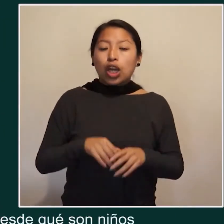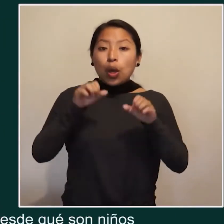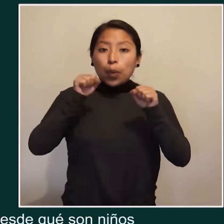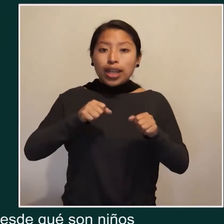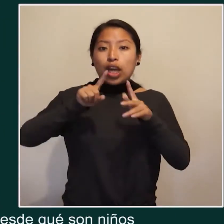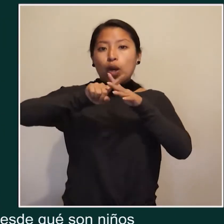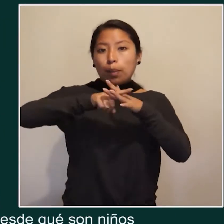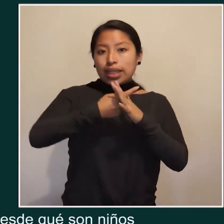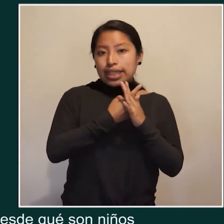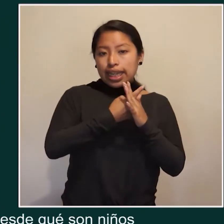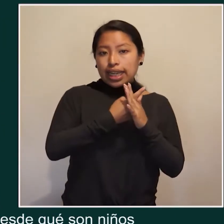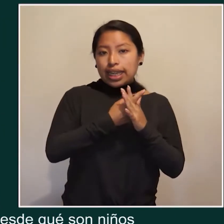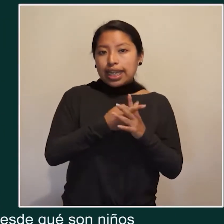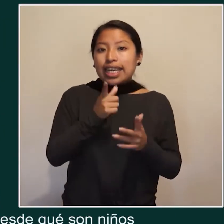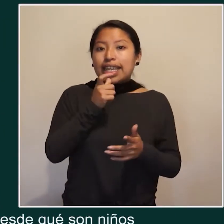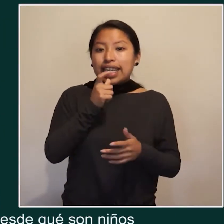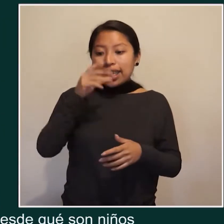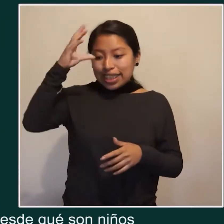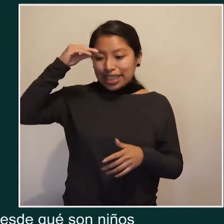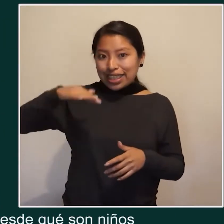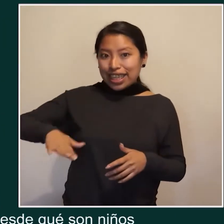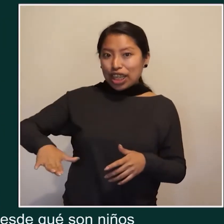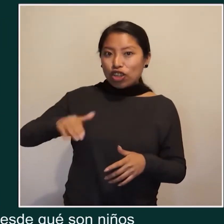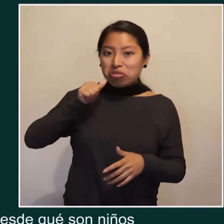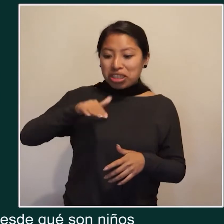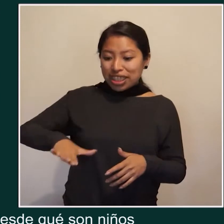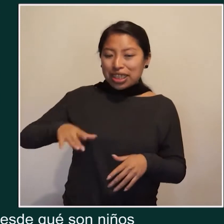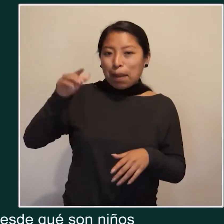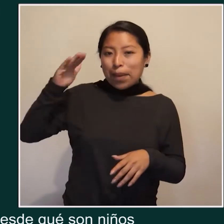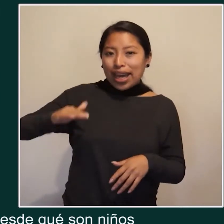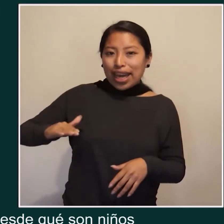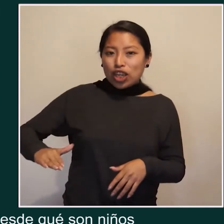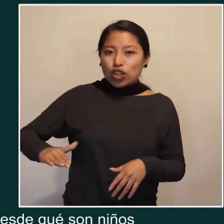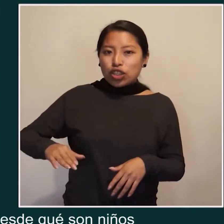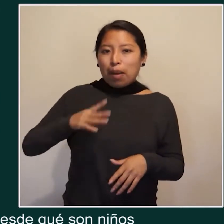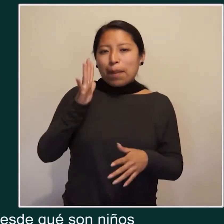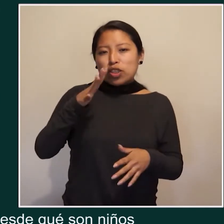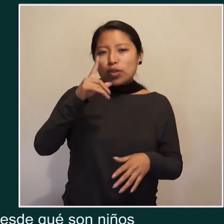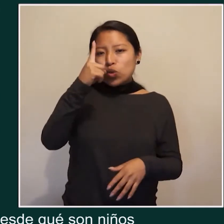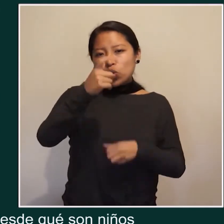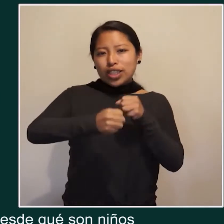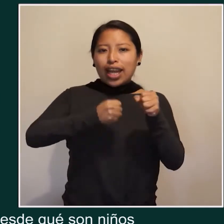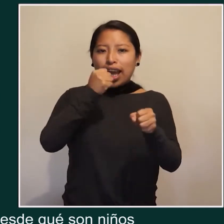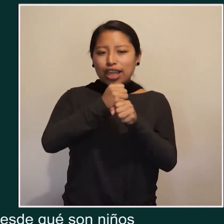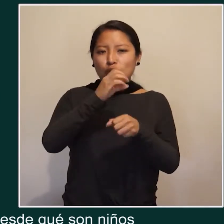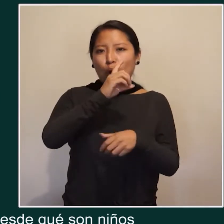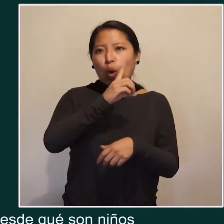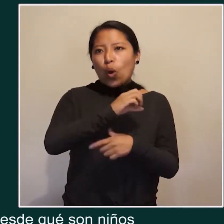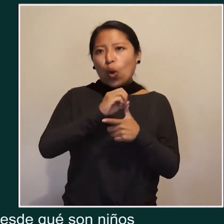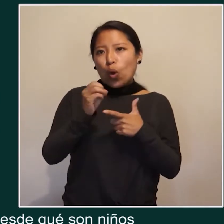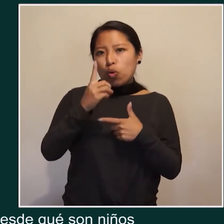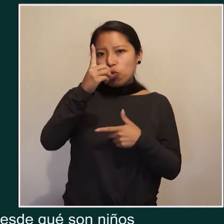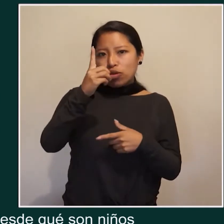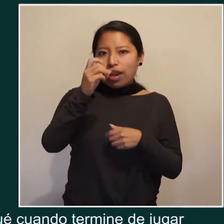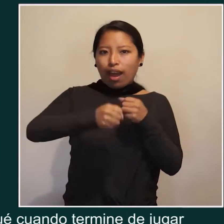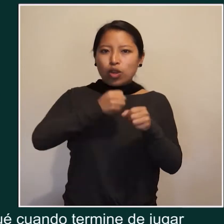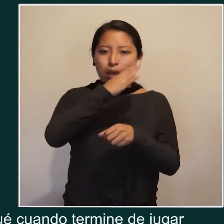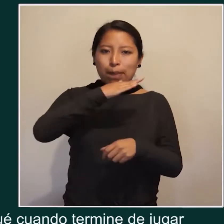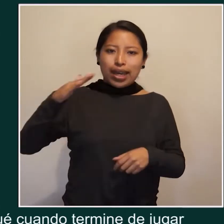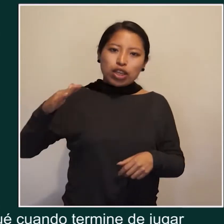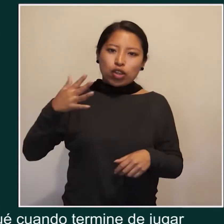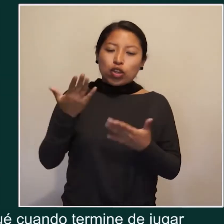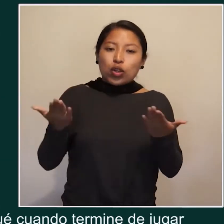Pueden empezar desde los que son niños, muy pequeñitos, ¿no? Ya puede ser desde sus un añito o un año medio, ¿no?